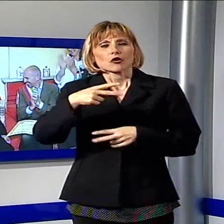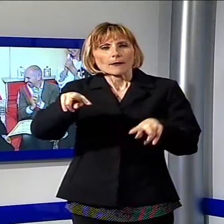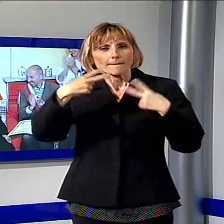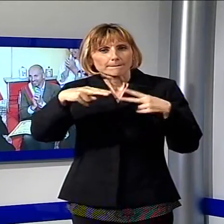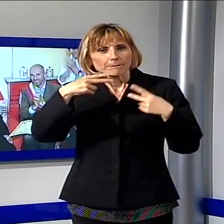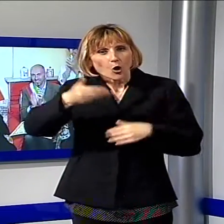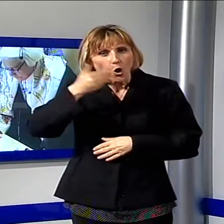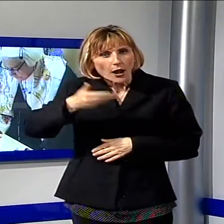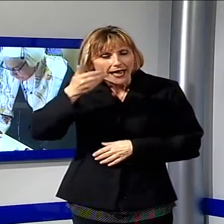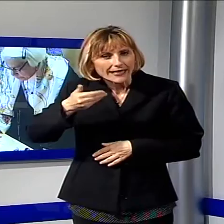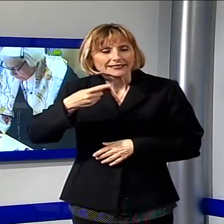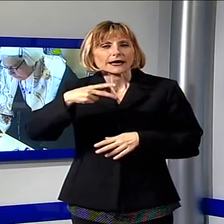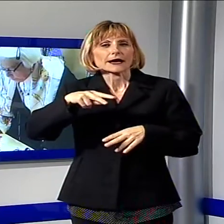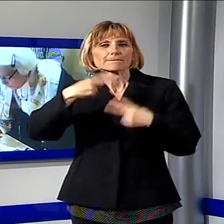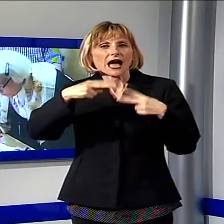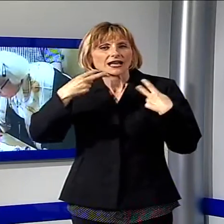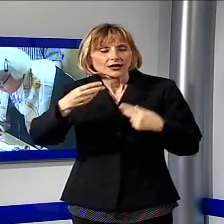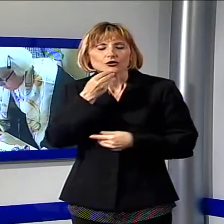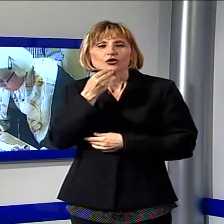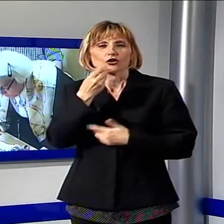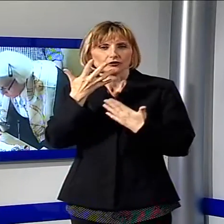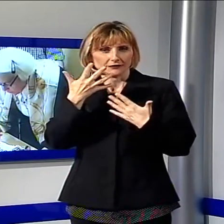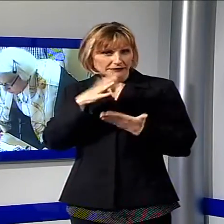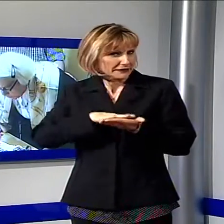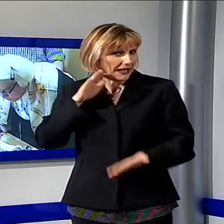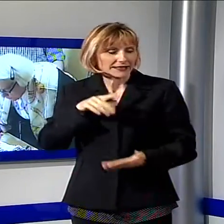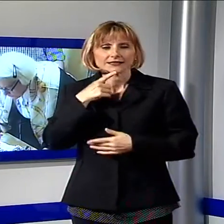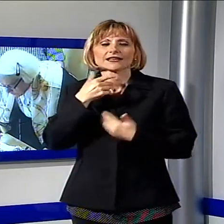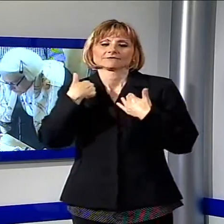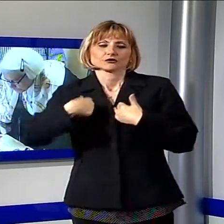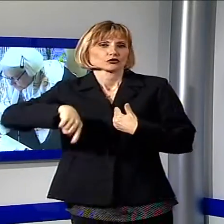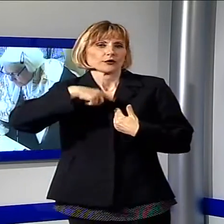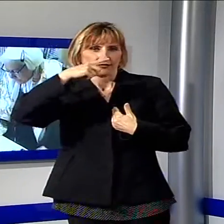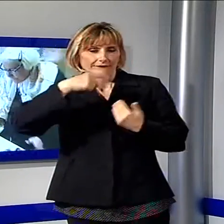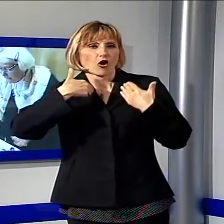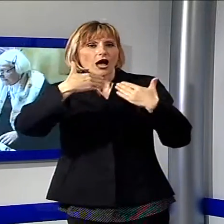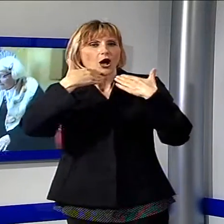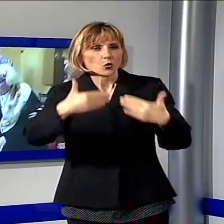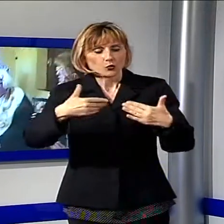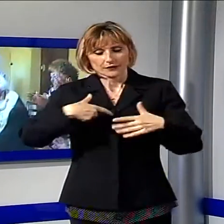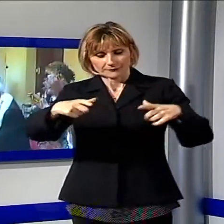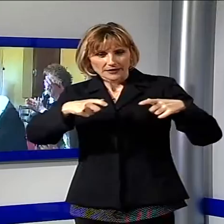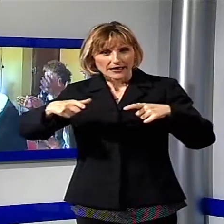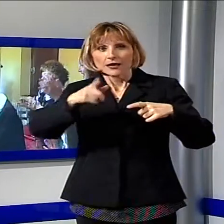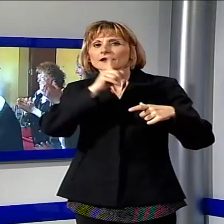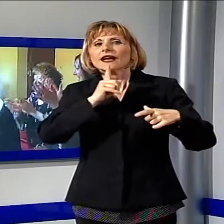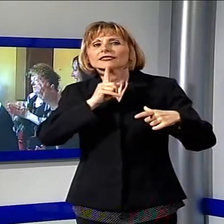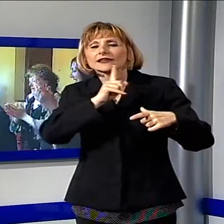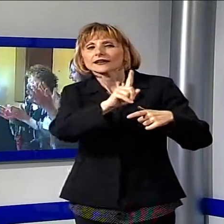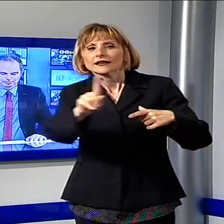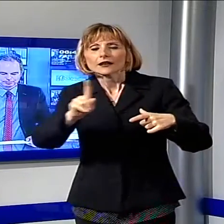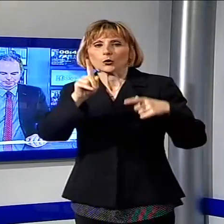e polenta di neccio. Auguri da parte della nostra redazione. Vedete, ha spento anche tutte e tre le candeline.